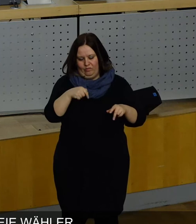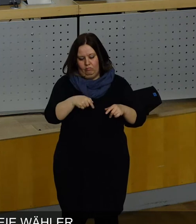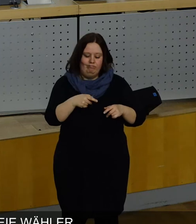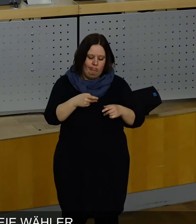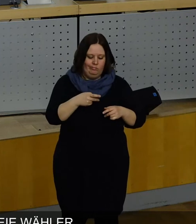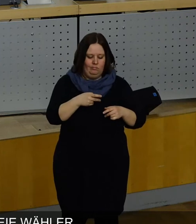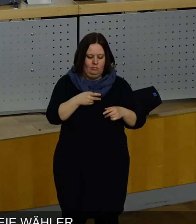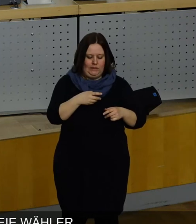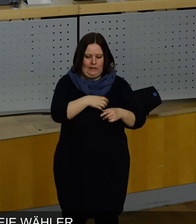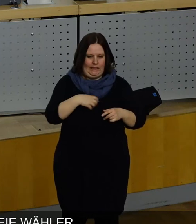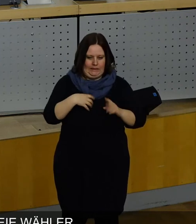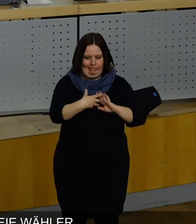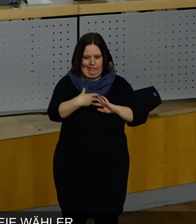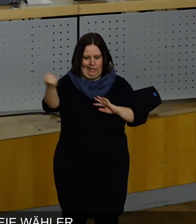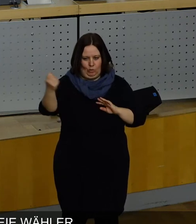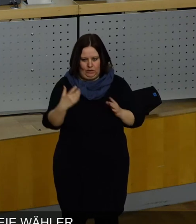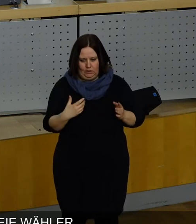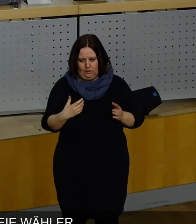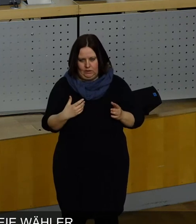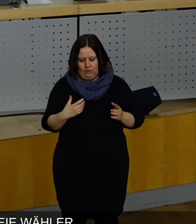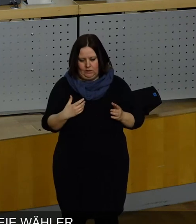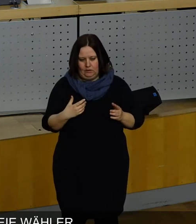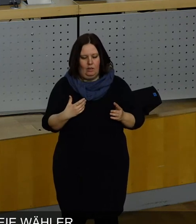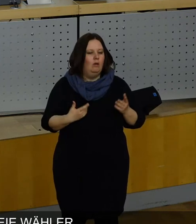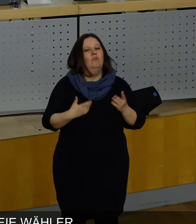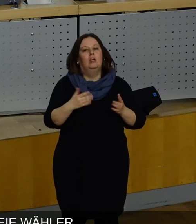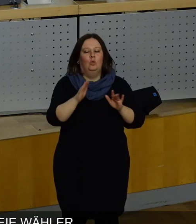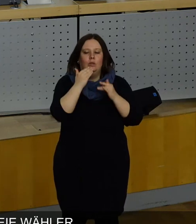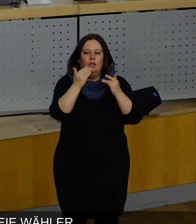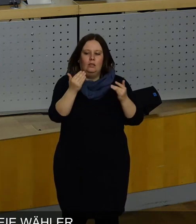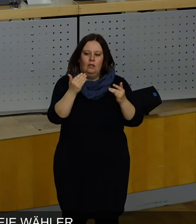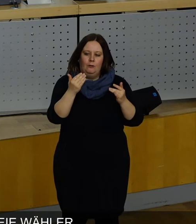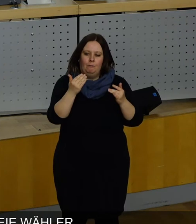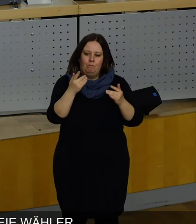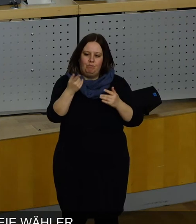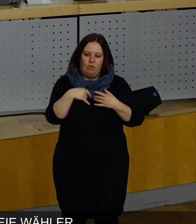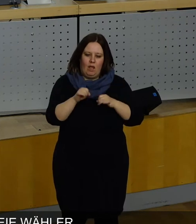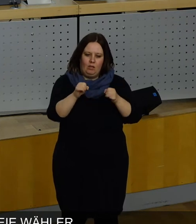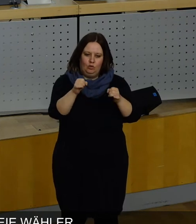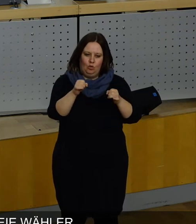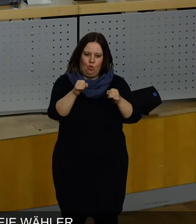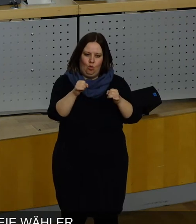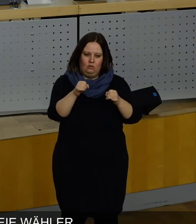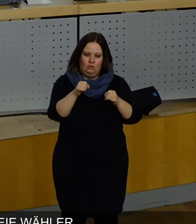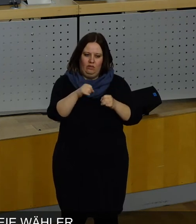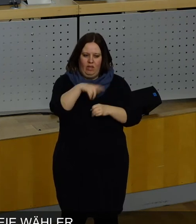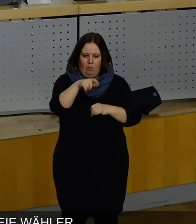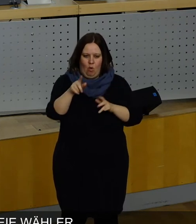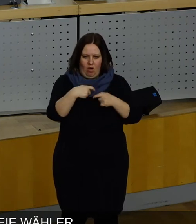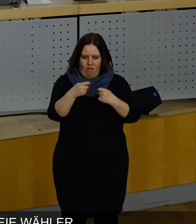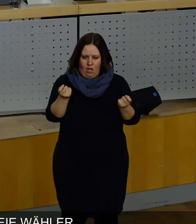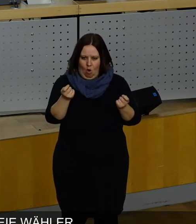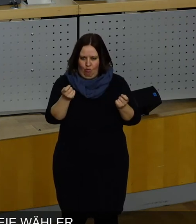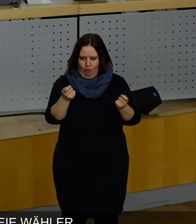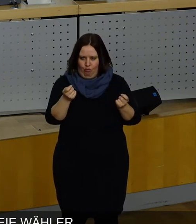Dresden abgeluchst wurde. Vielmehr dürften wir ihm verdanken, seine Aktion rund um den Woba-Verkauf, die